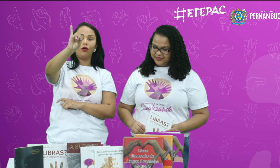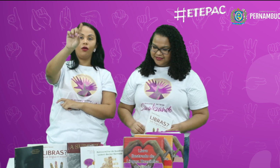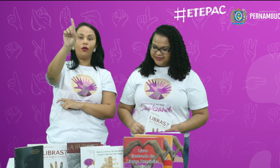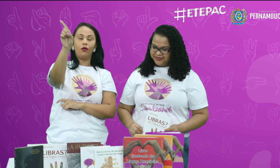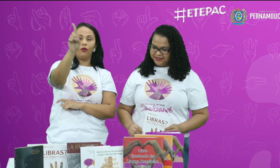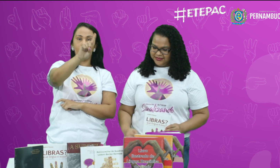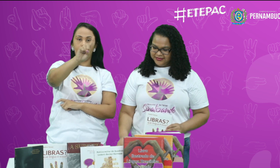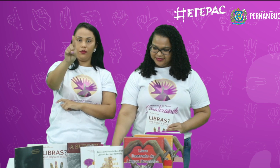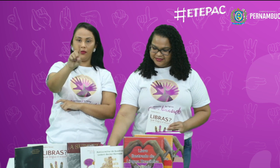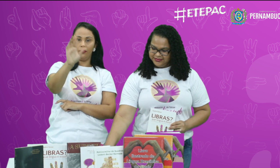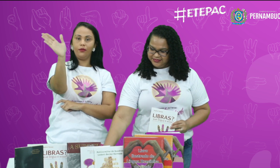Luís...